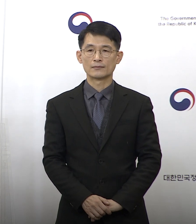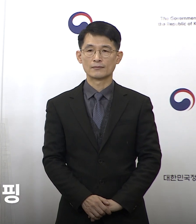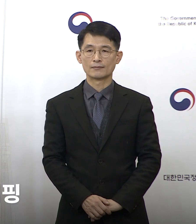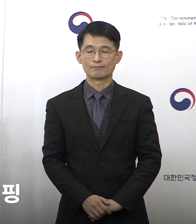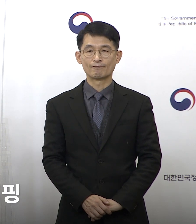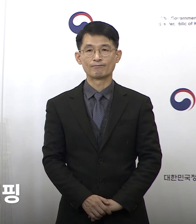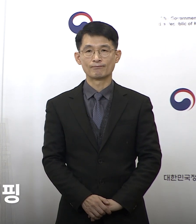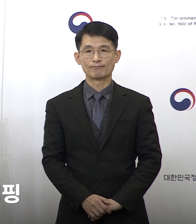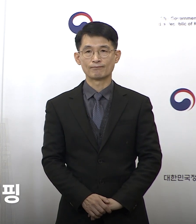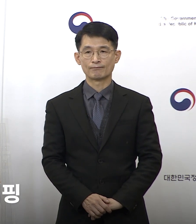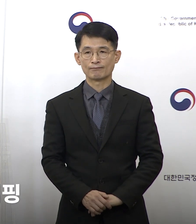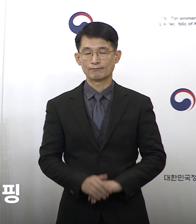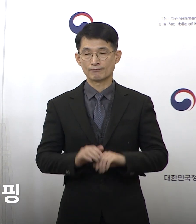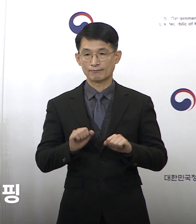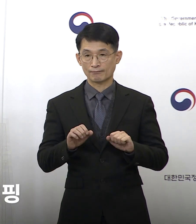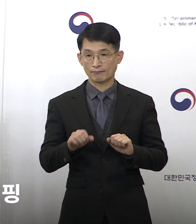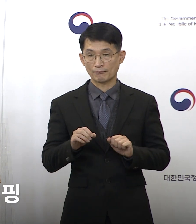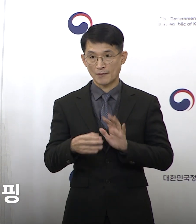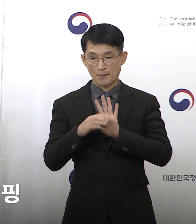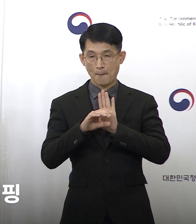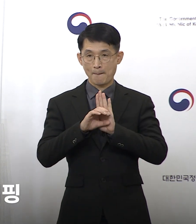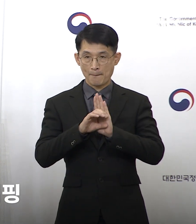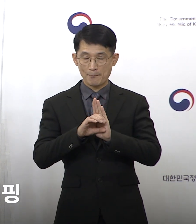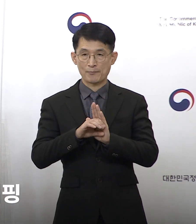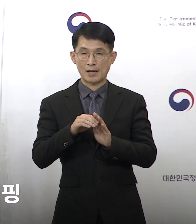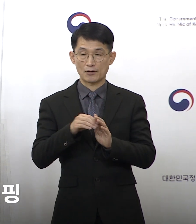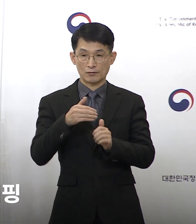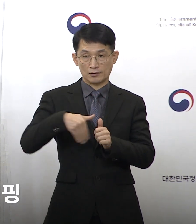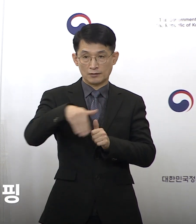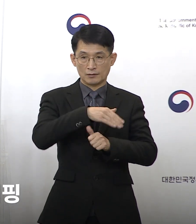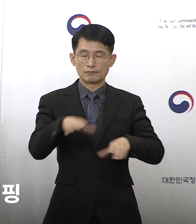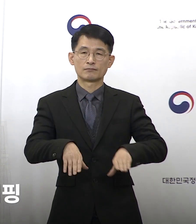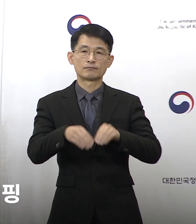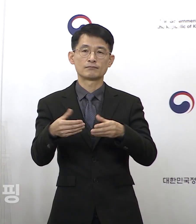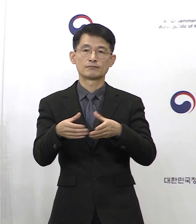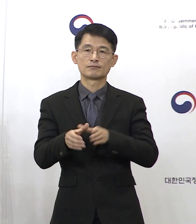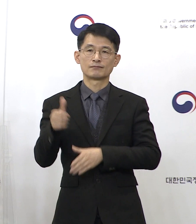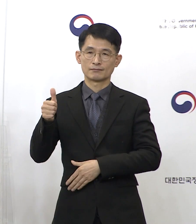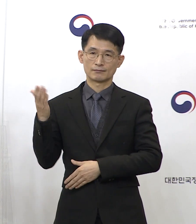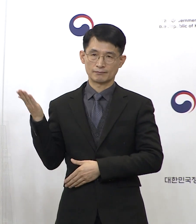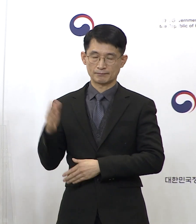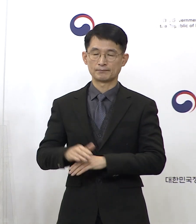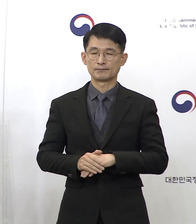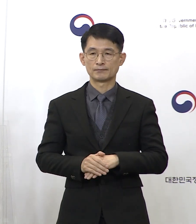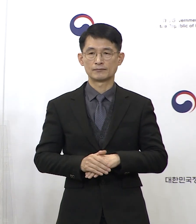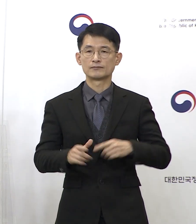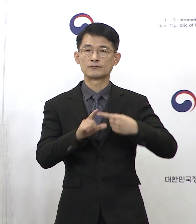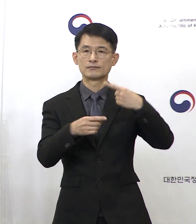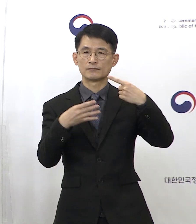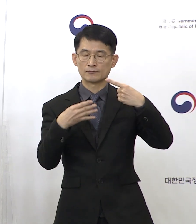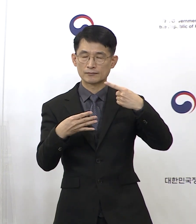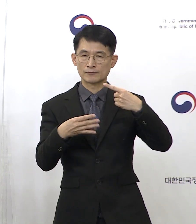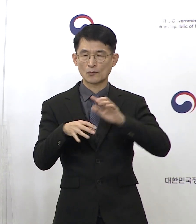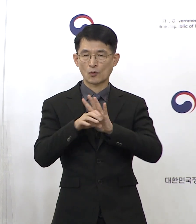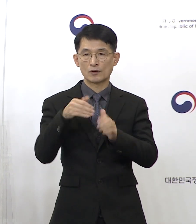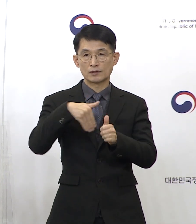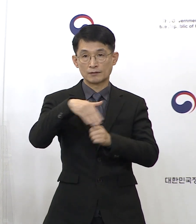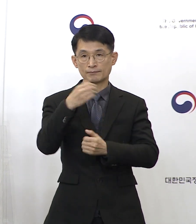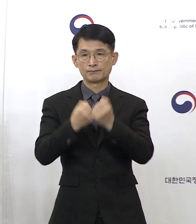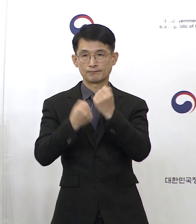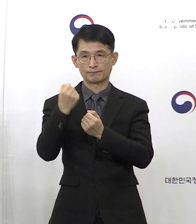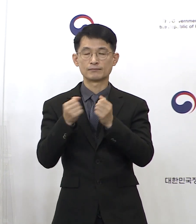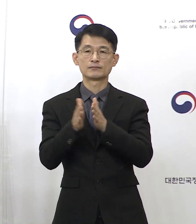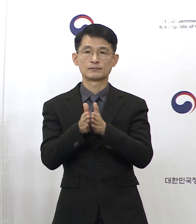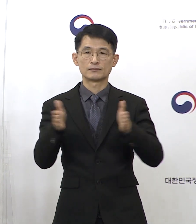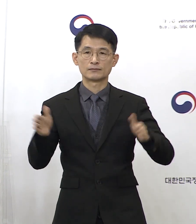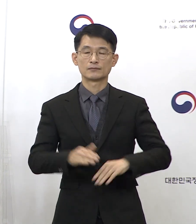네 안녕하십니까. 중앙방역대책본부 상황총괄단장입니다. 1월 4일 정례 브리핑을 시작하겠습니다.